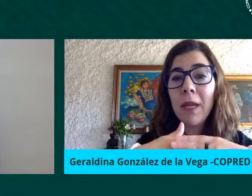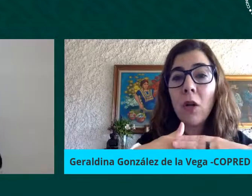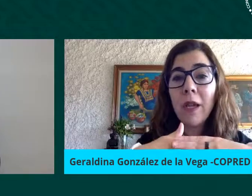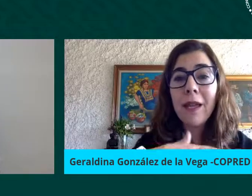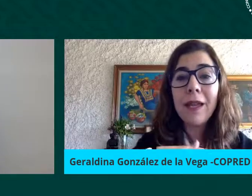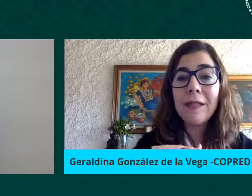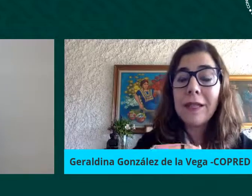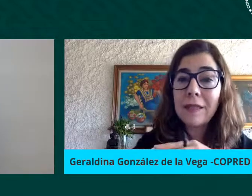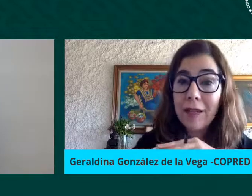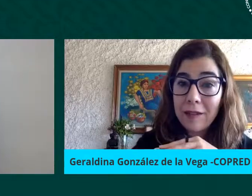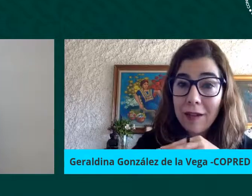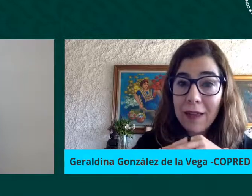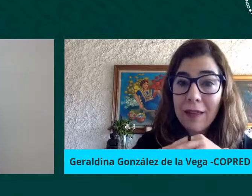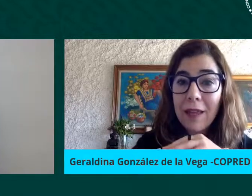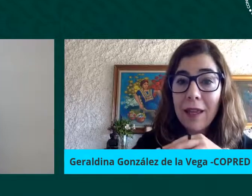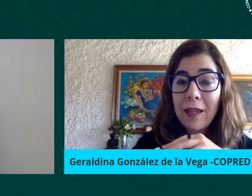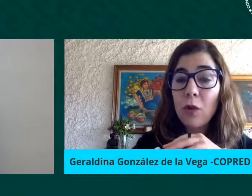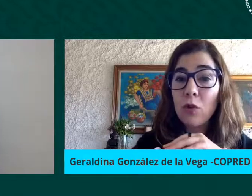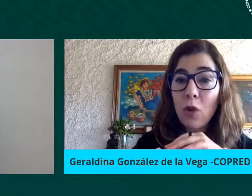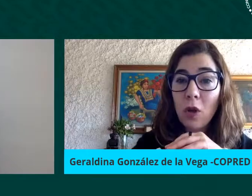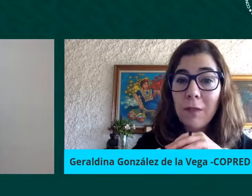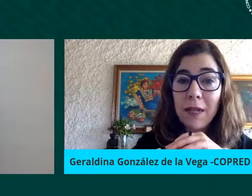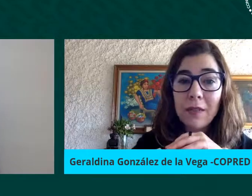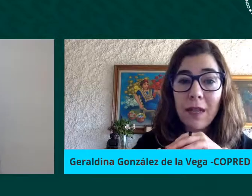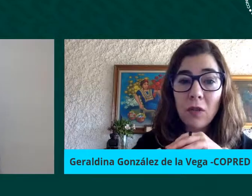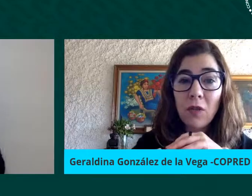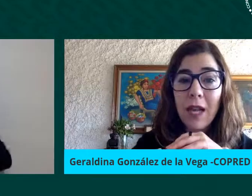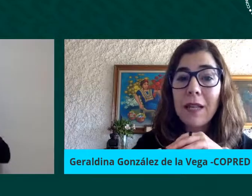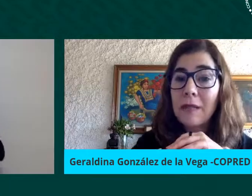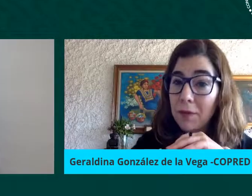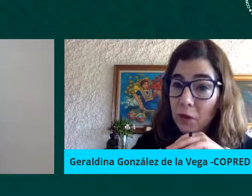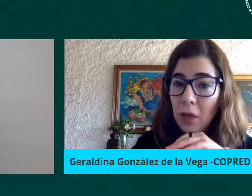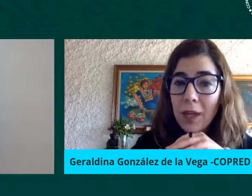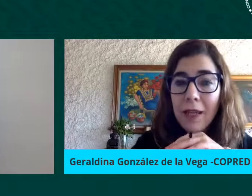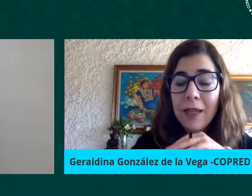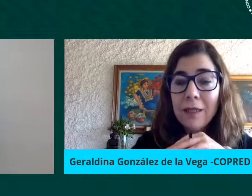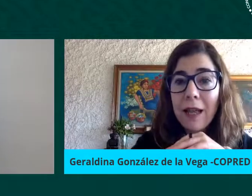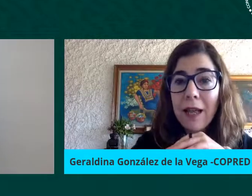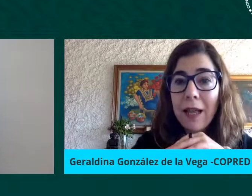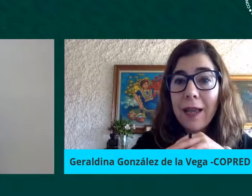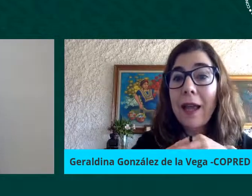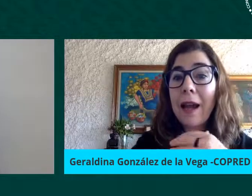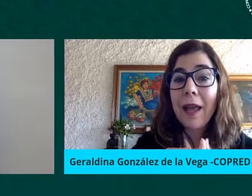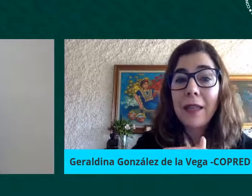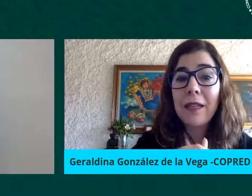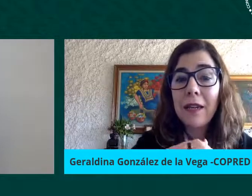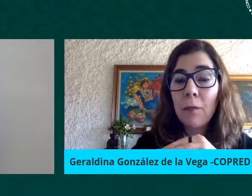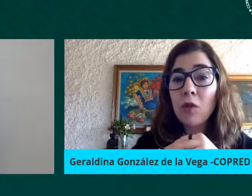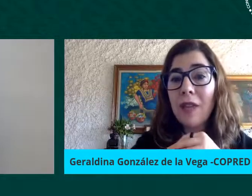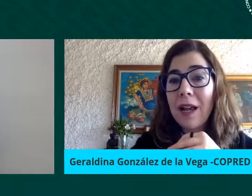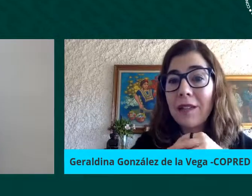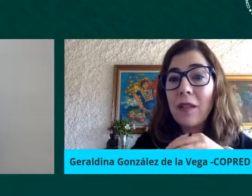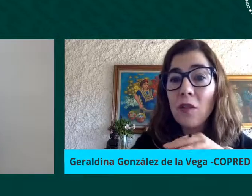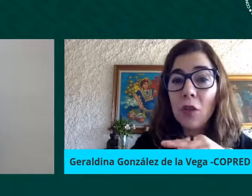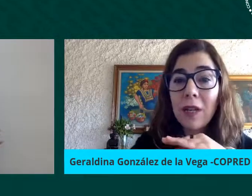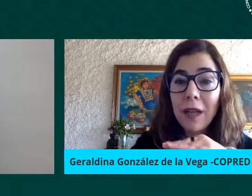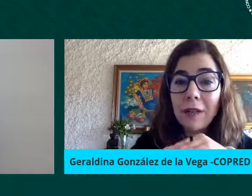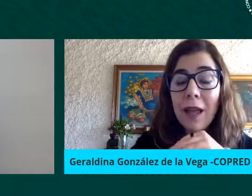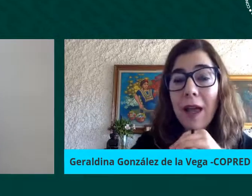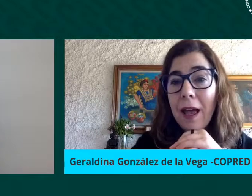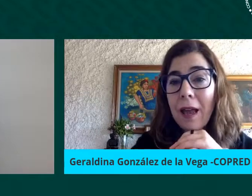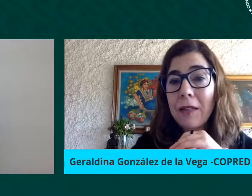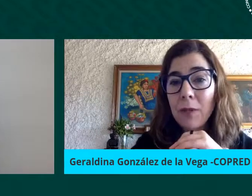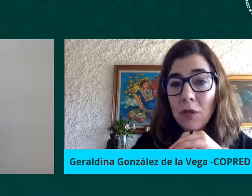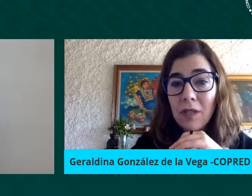primero que la Secretaría de Inclusión y Bienestar Social la CIVISO es la encargada digamos de dar atención